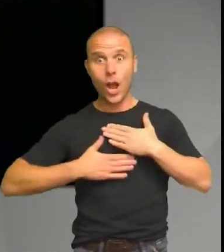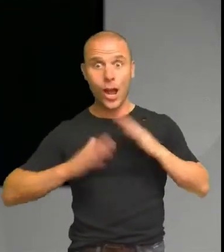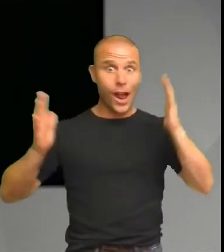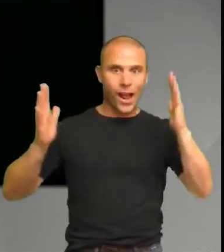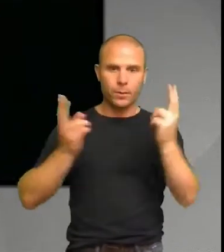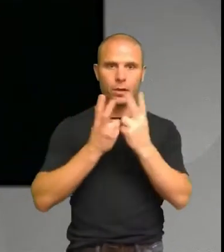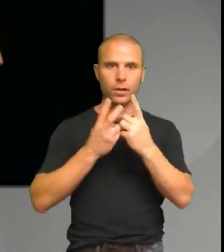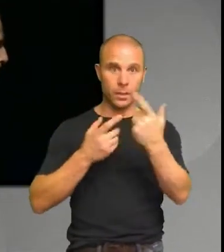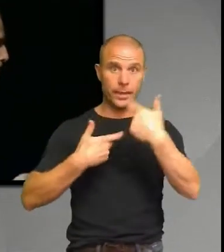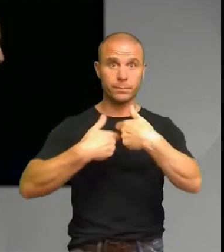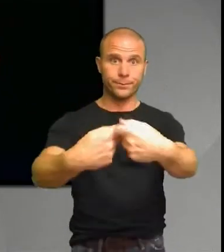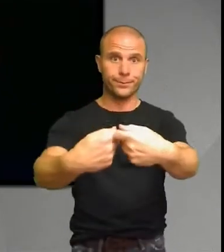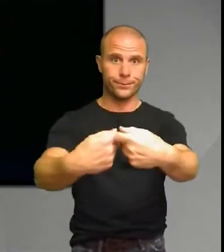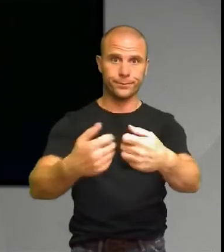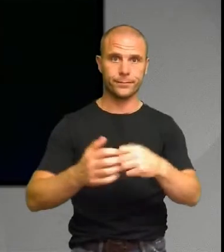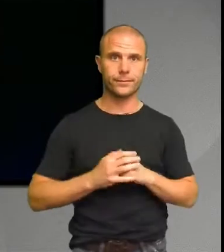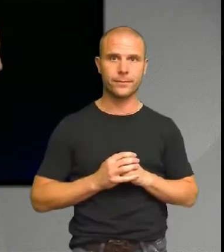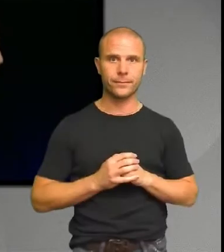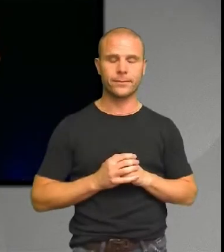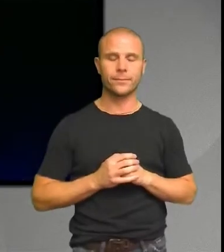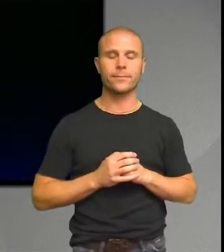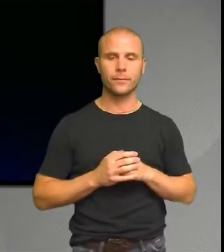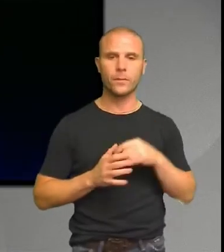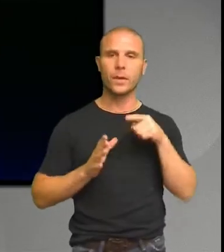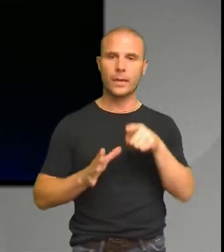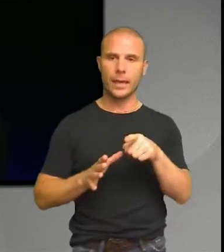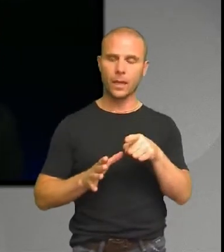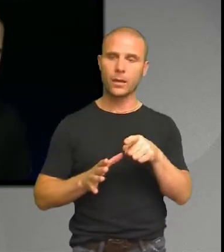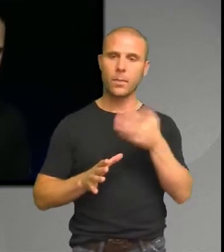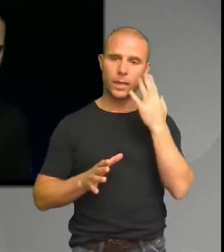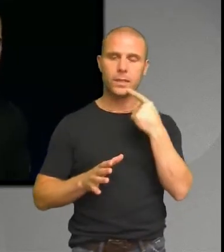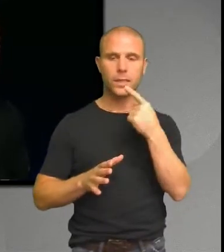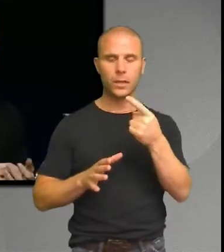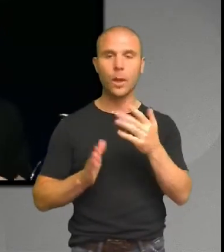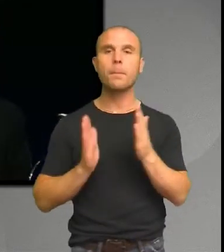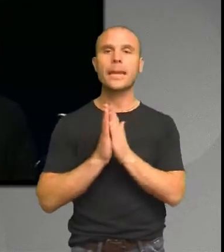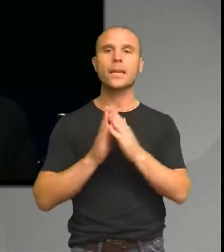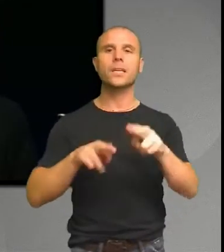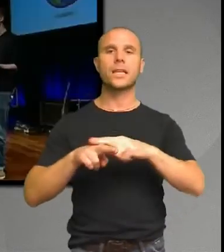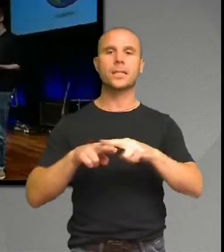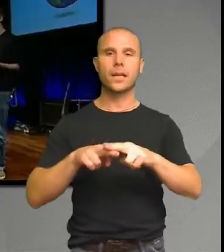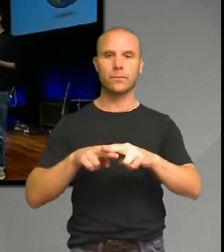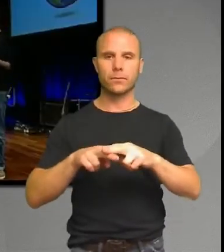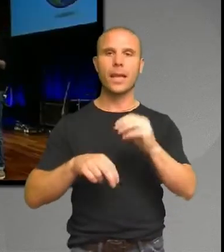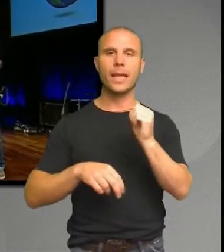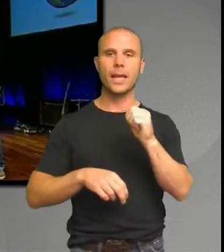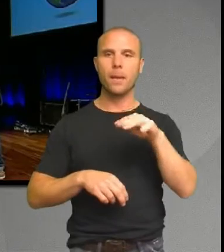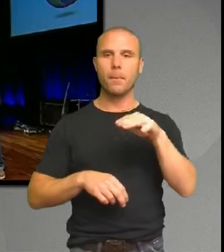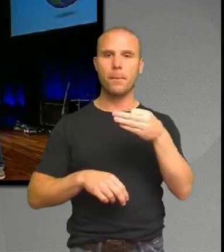Och det här är alltså någonting som vi skulle kunna kalla för medkänsla. Eller empati. Det är någonting som finns i